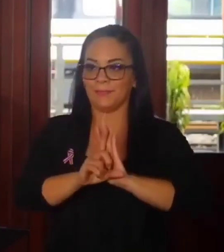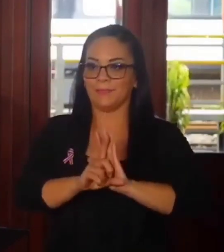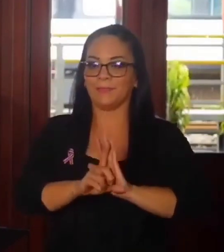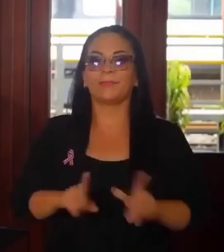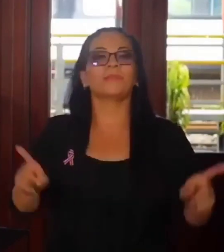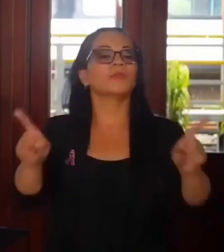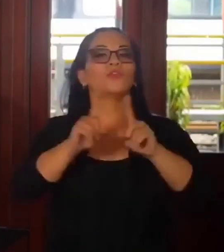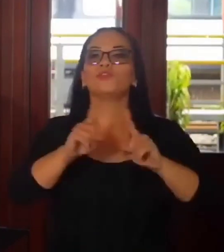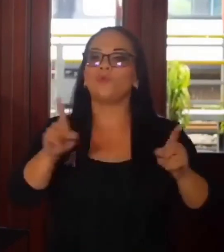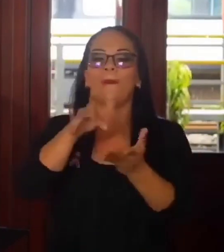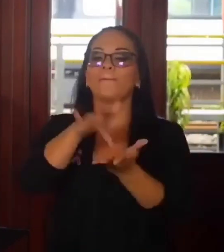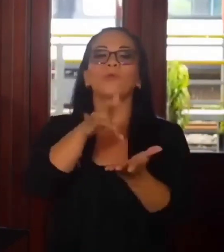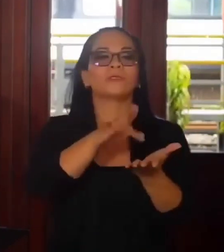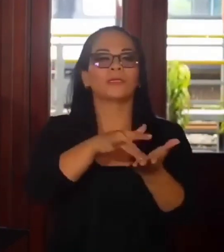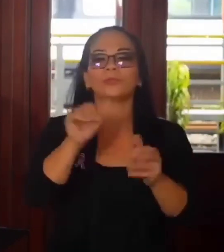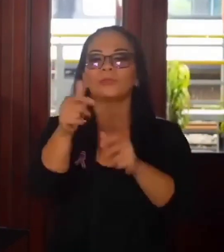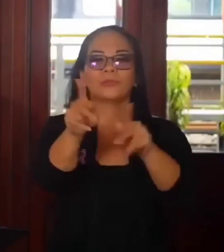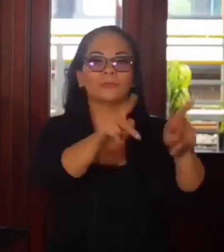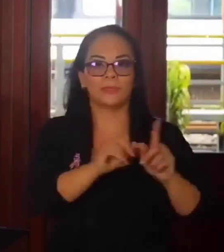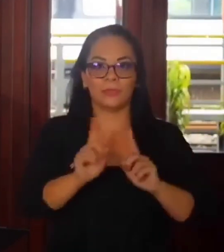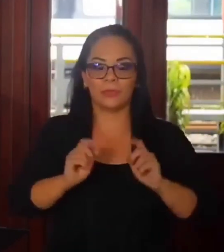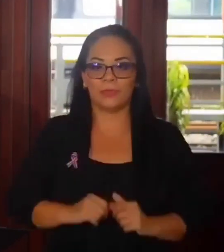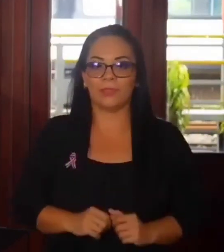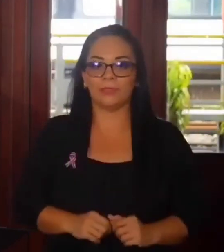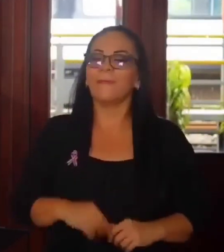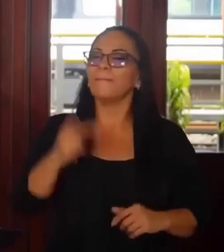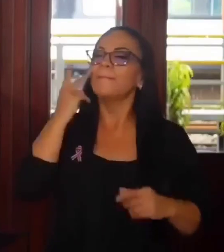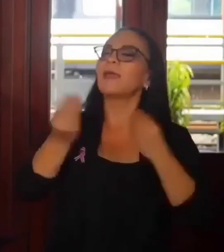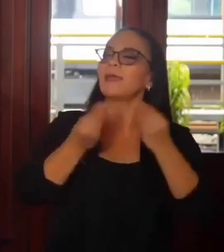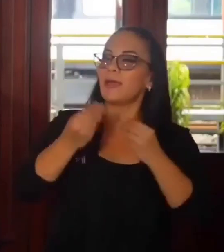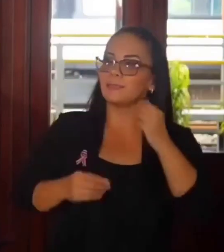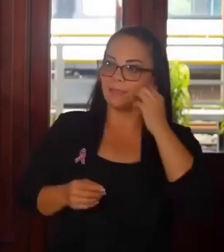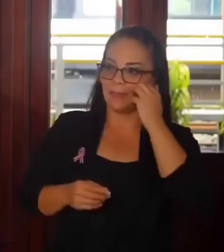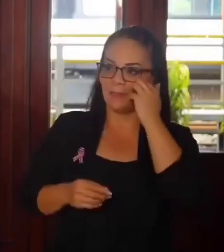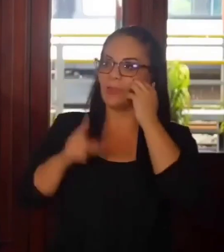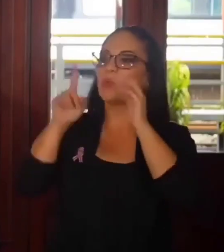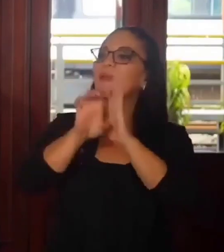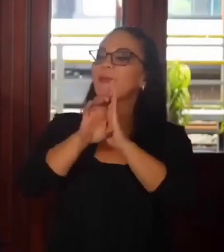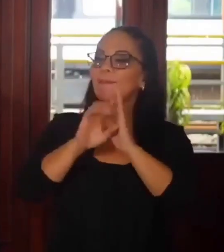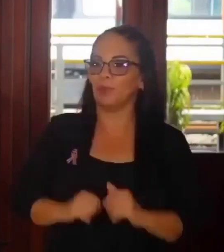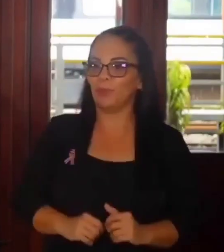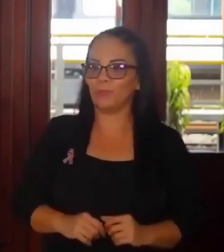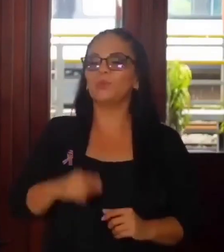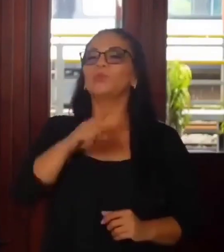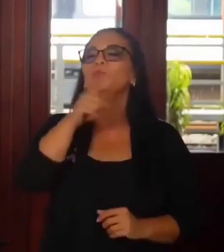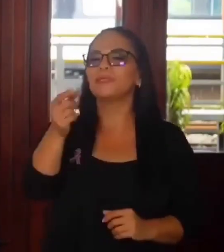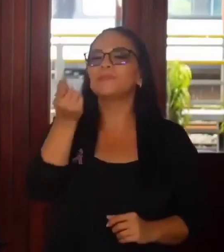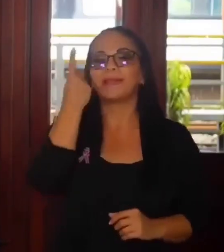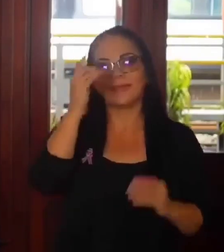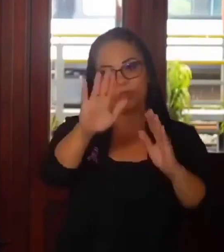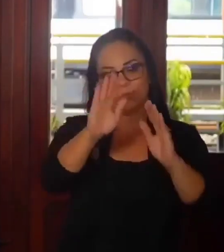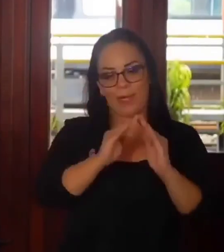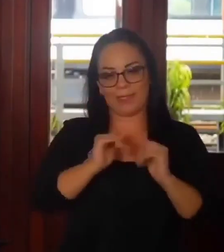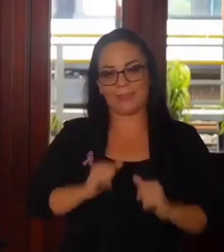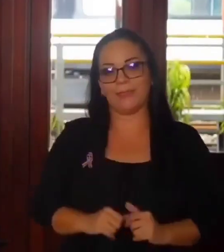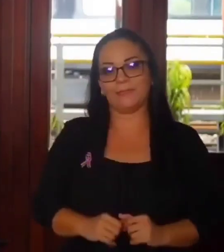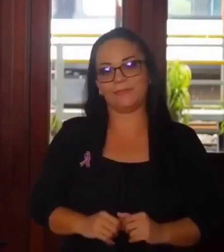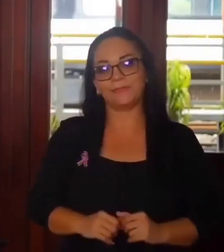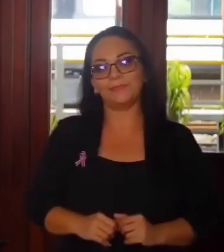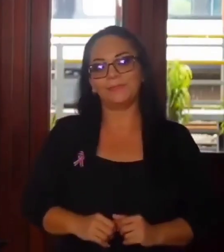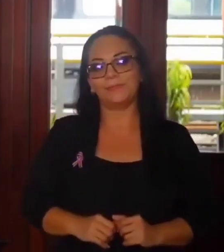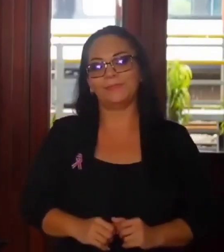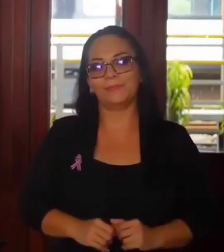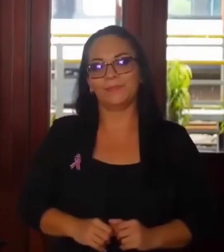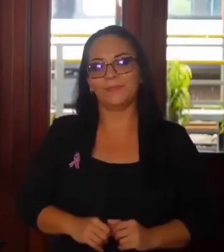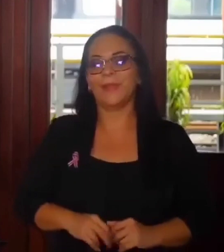a costo de todos los ciudadanos. Vean lo que hacen. Y le voy a dar un ejemplo que usted va a entender en su casa. Para